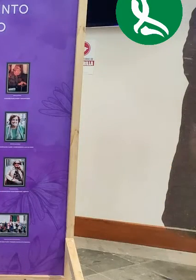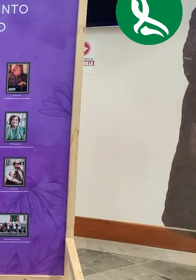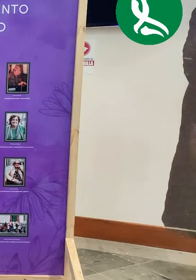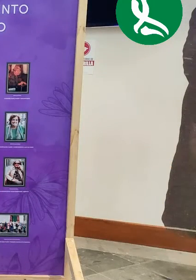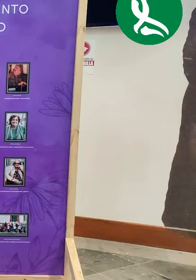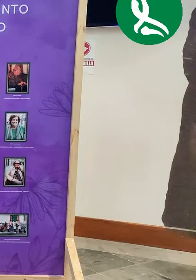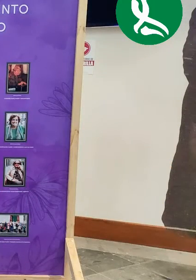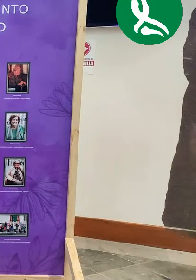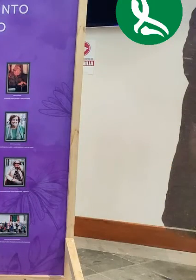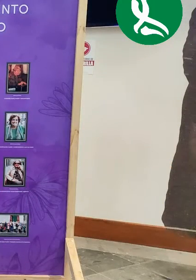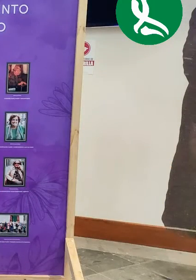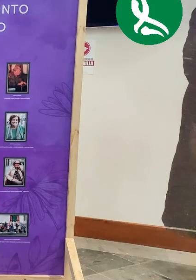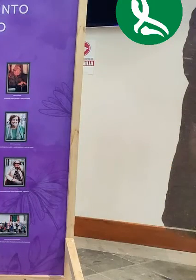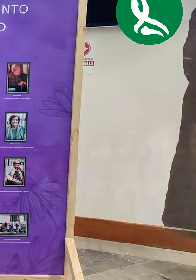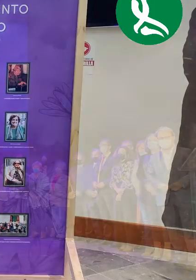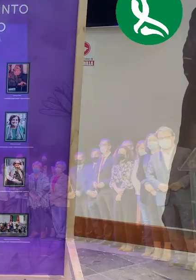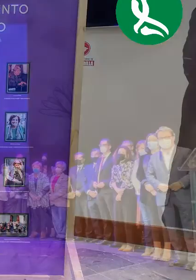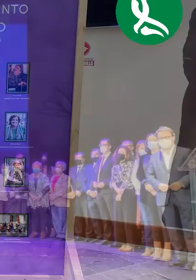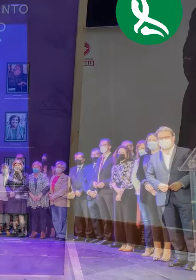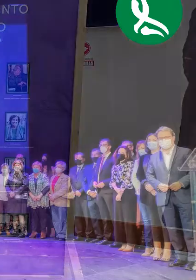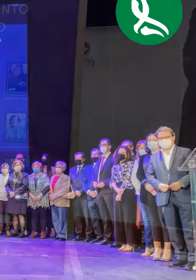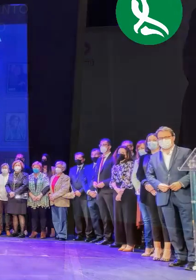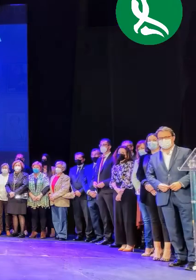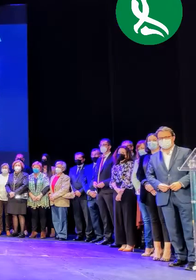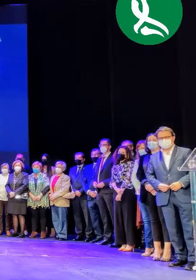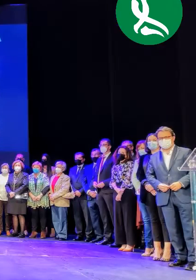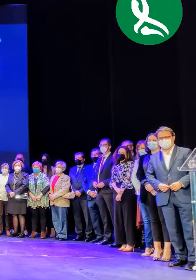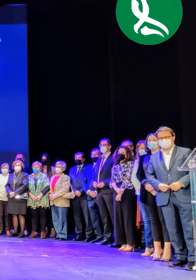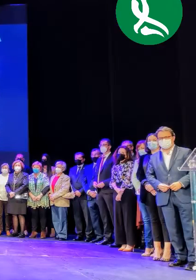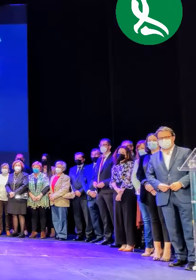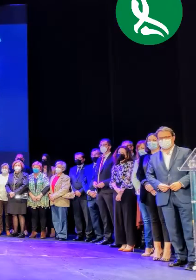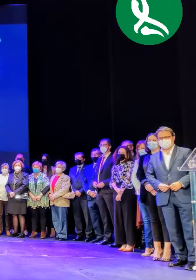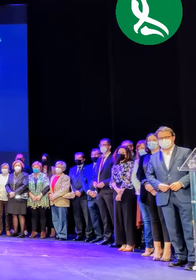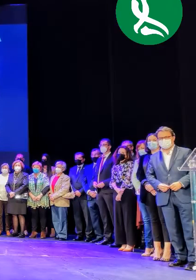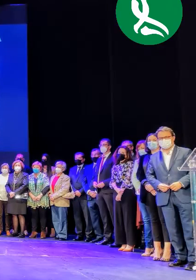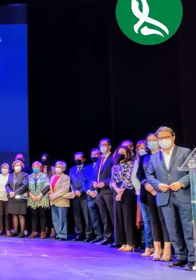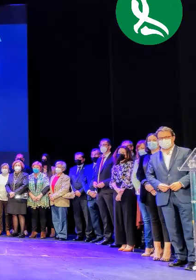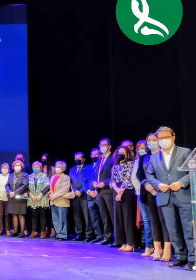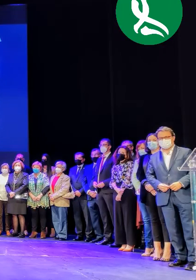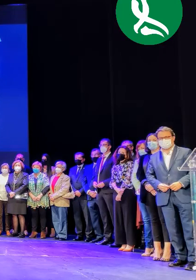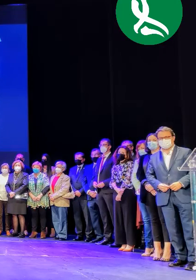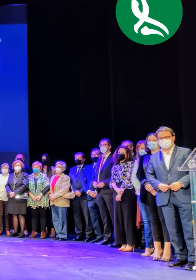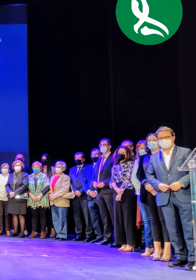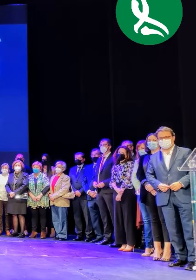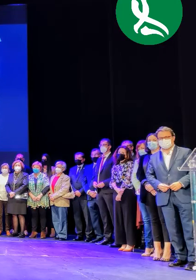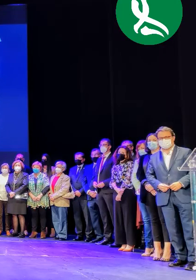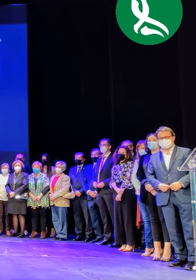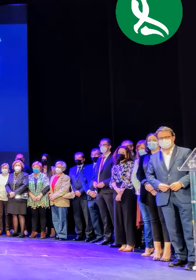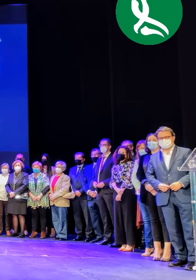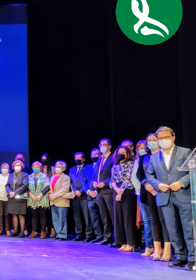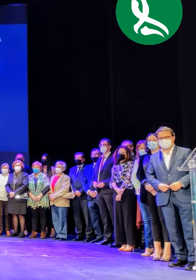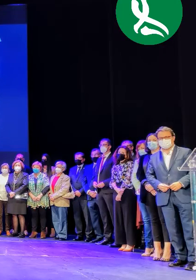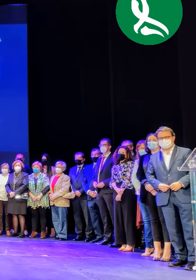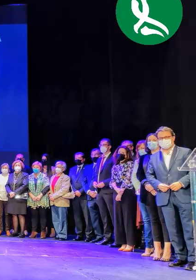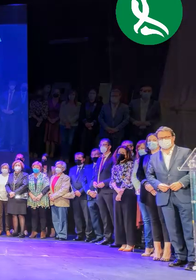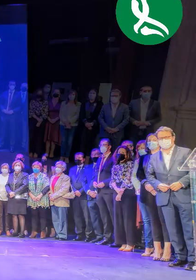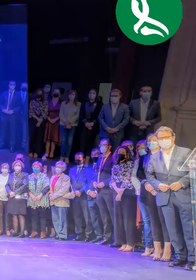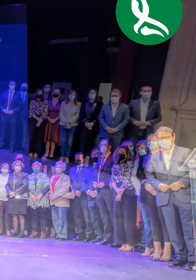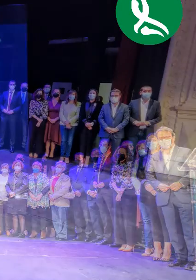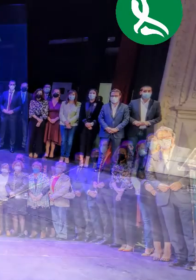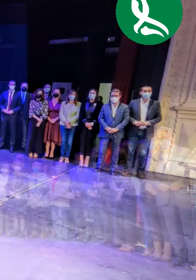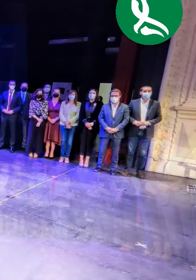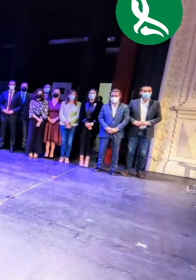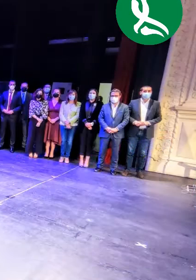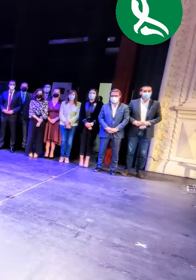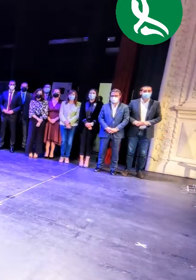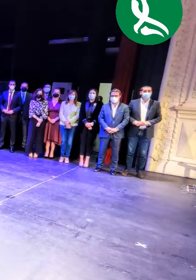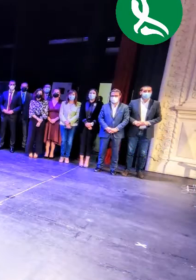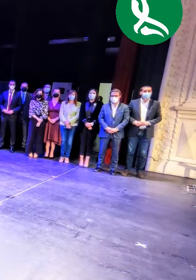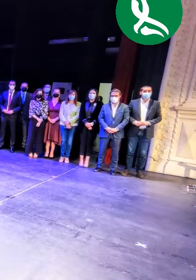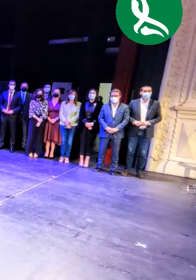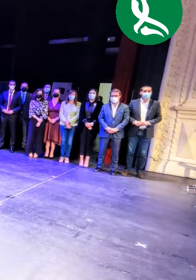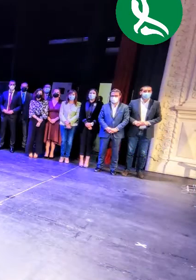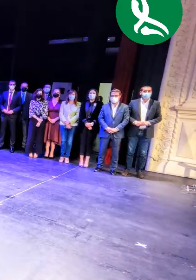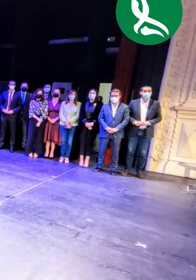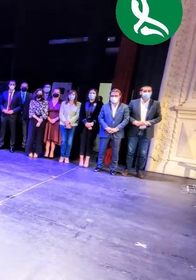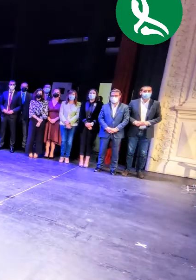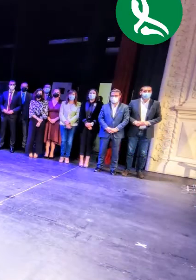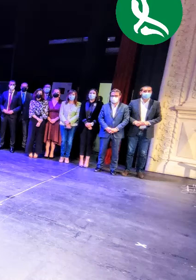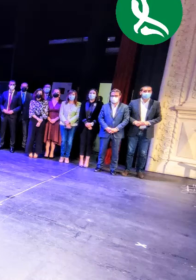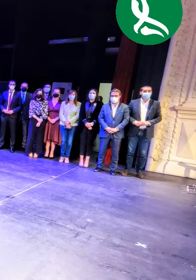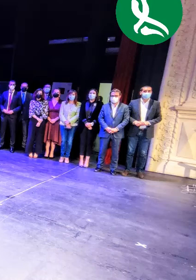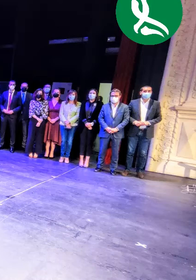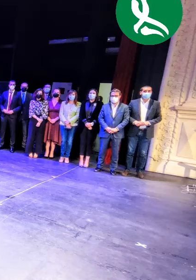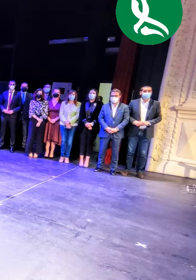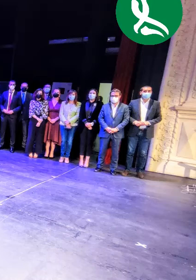escuchar. Buenas tardes a todos y gracias por acompañarnos en este reconocimiento tan importante para todos, para nosotros.